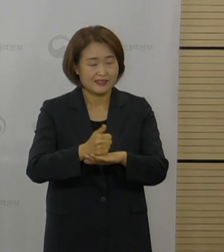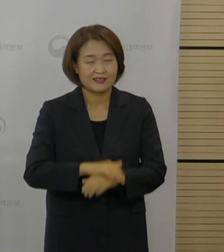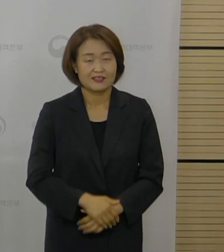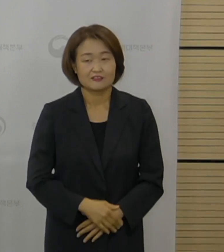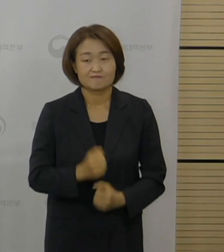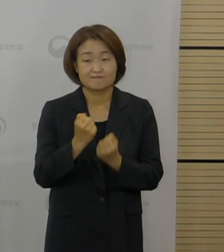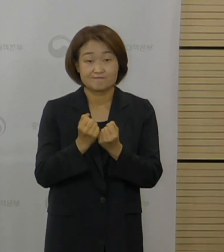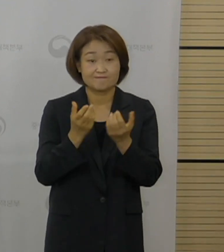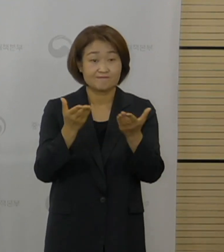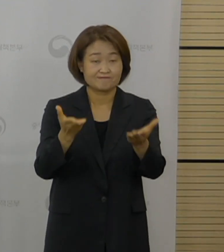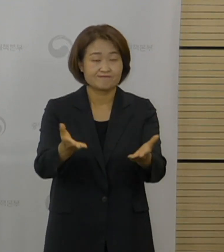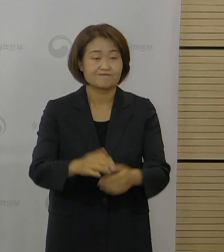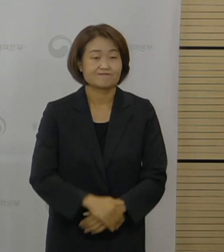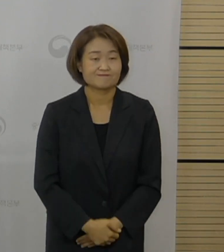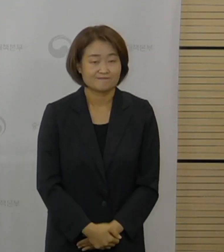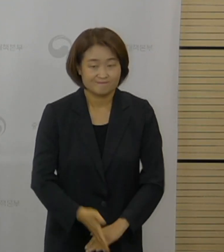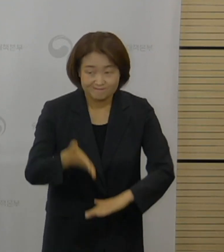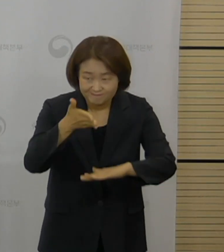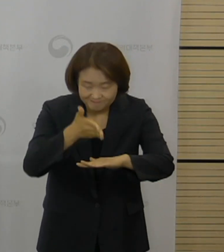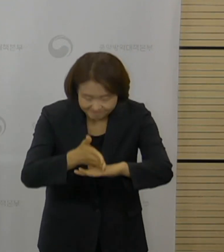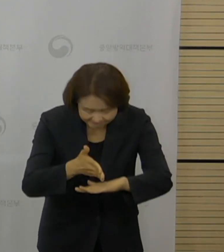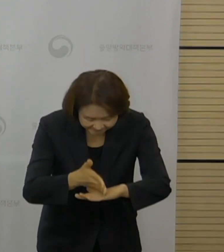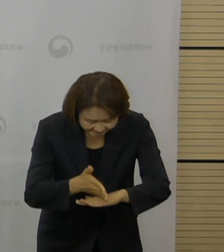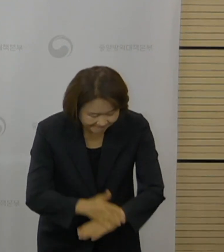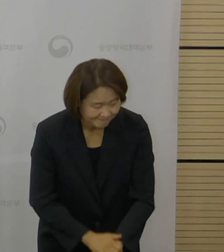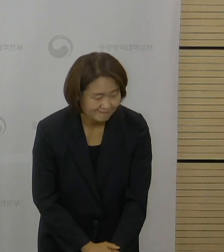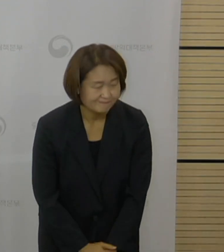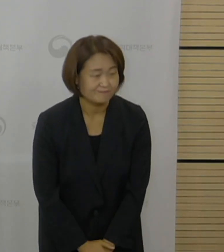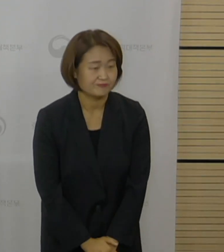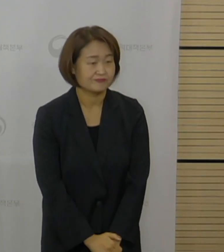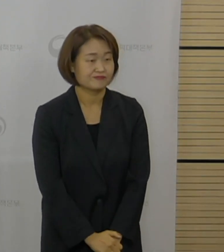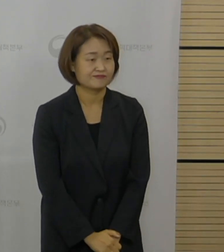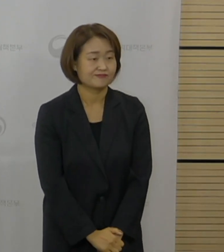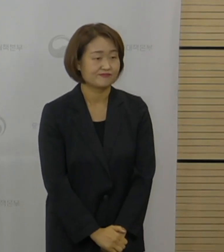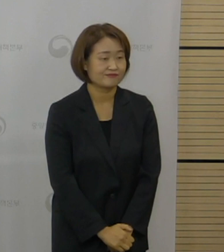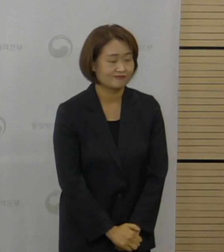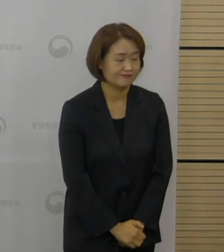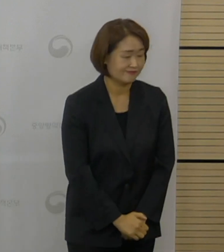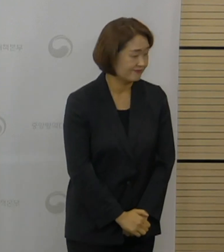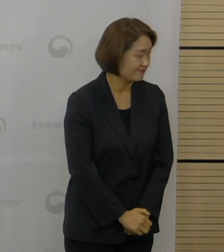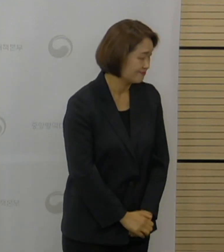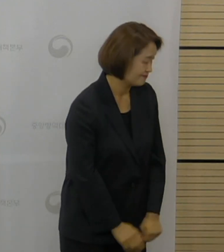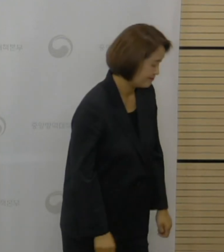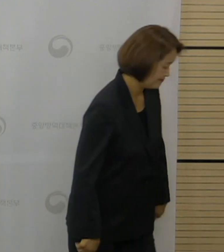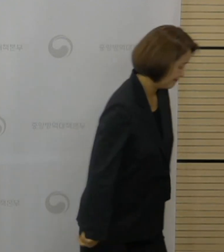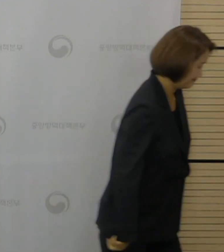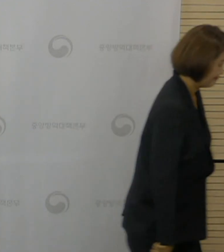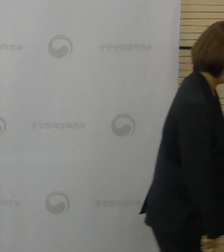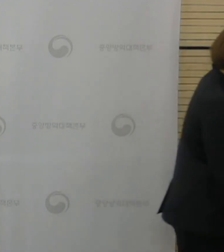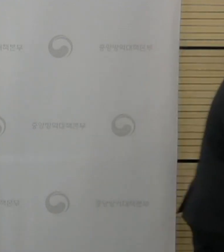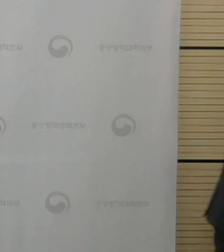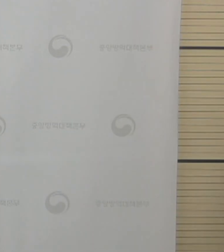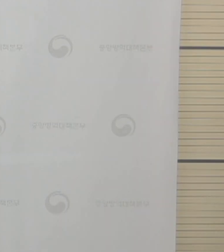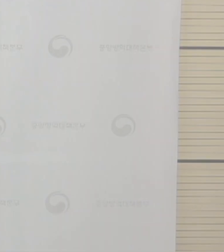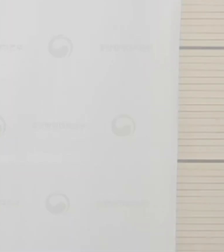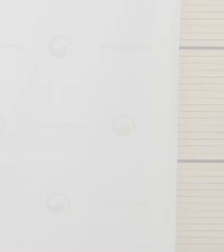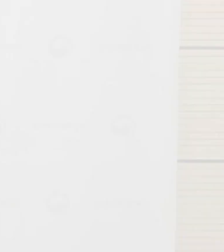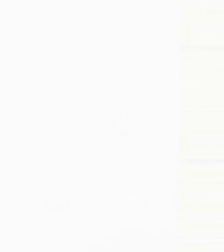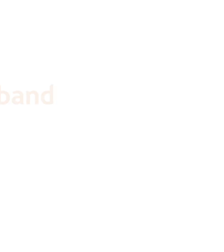부탁드립니다. 참여해 주셔서 감사합니다. 오늘 수어 통역은 윤남 고경희 통역사님 고생해 주셨습니다.